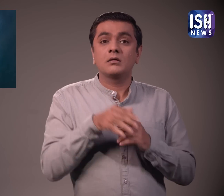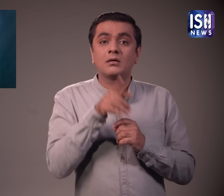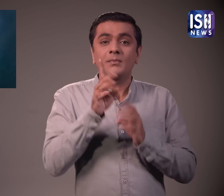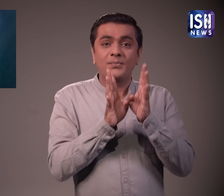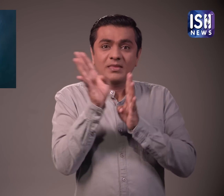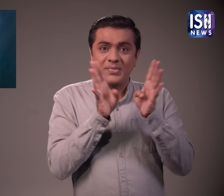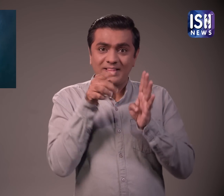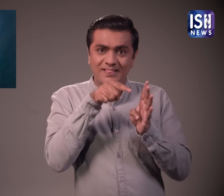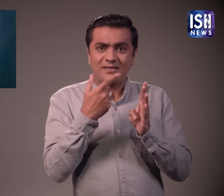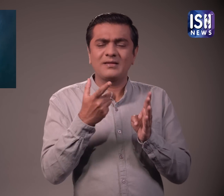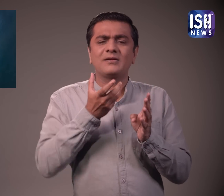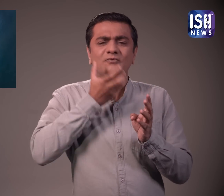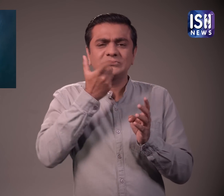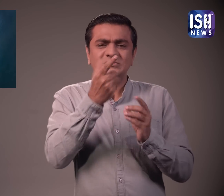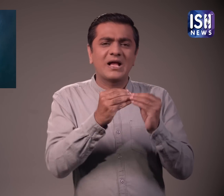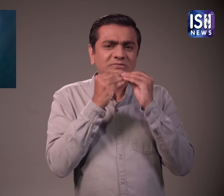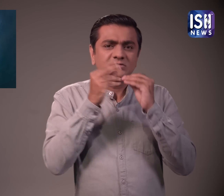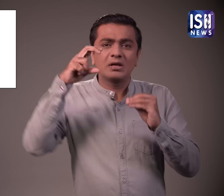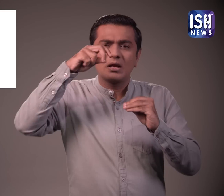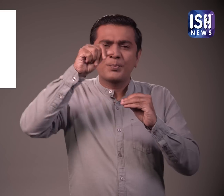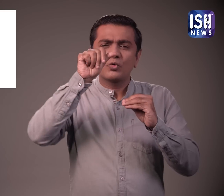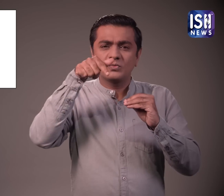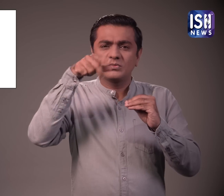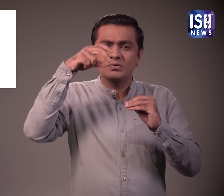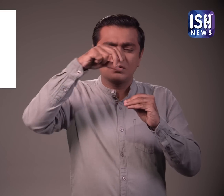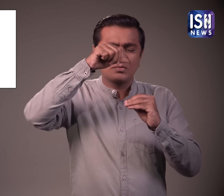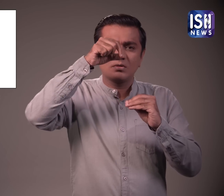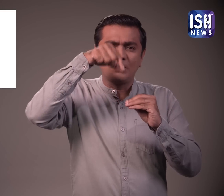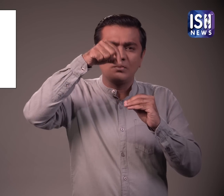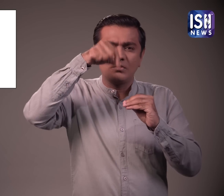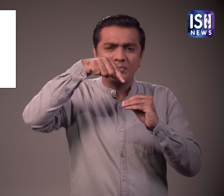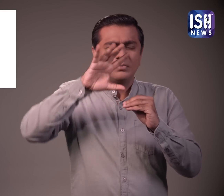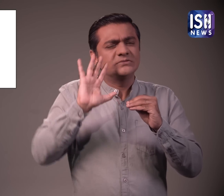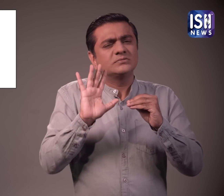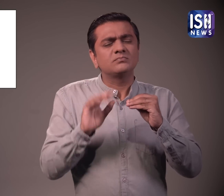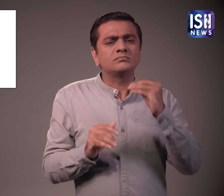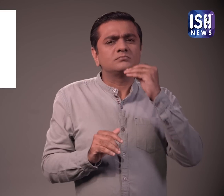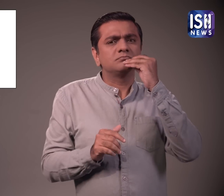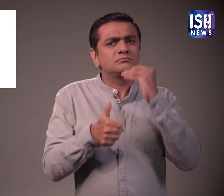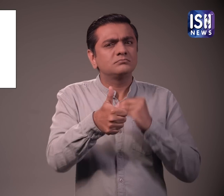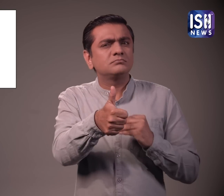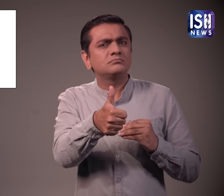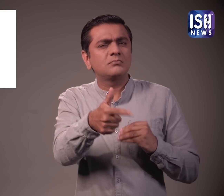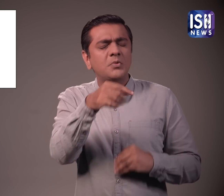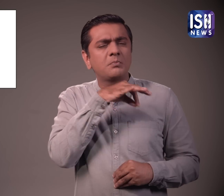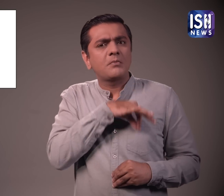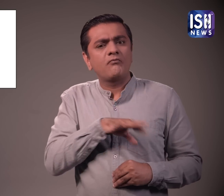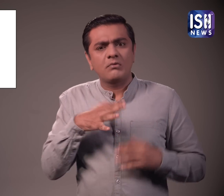आप इसमें निम्बू की कुछ बूंदे भी मिला सकते है और इससे स्वास्तेलाब कई गुना बढ़ जाएगा